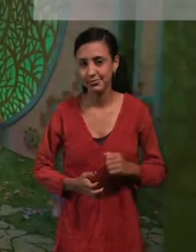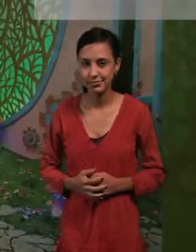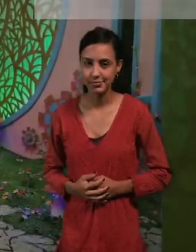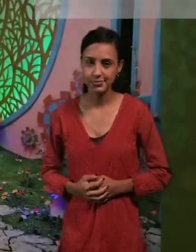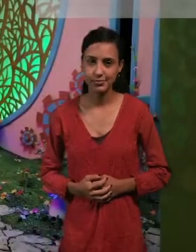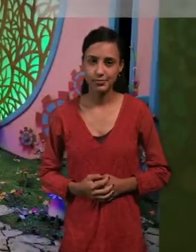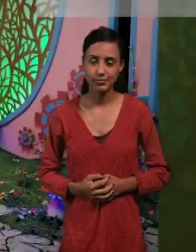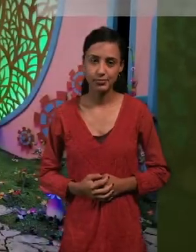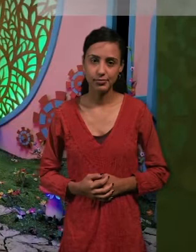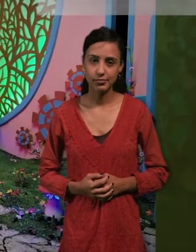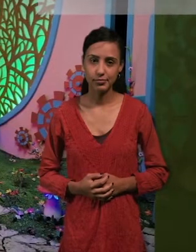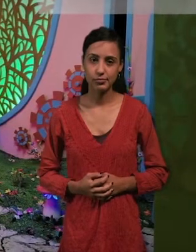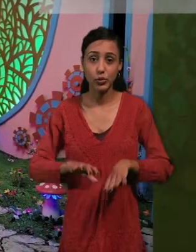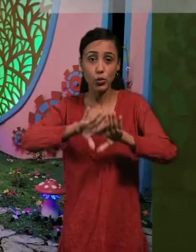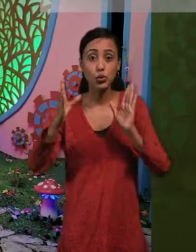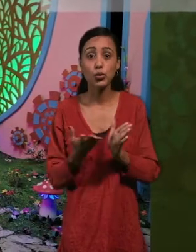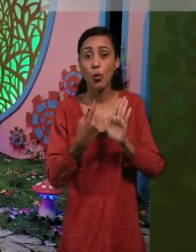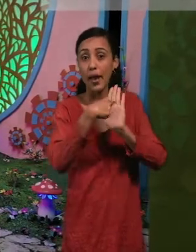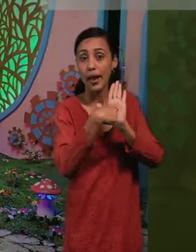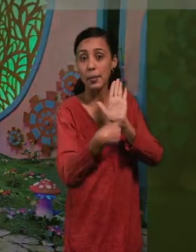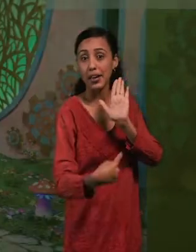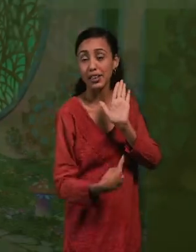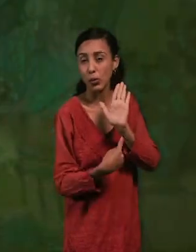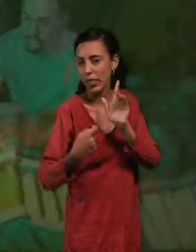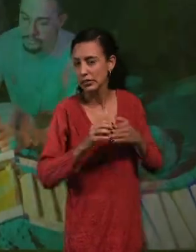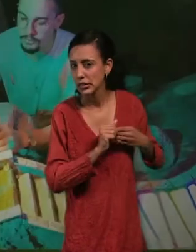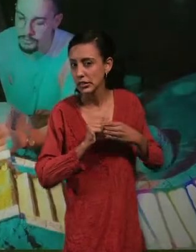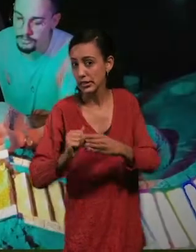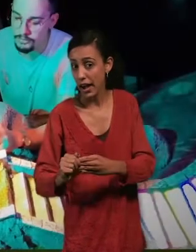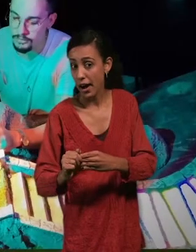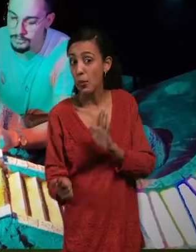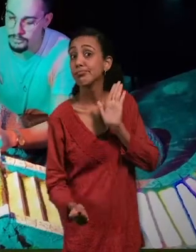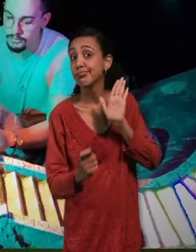La construcción de todos los elementos debe regirse por lo establecido en los diseños.